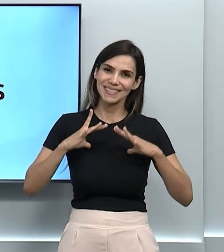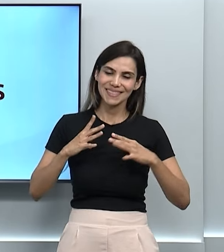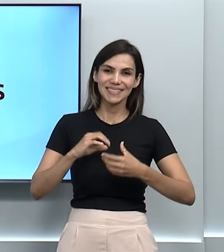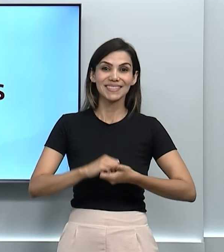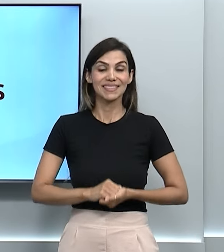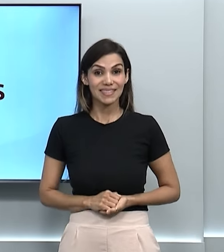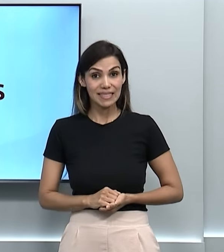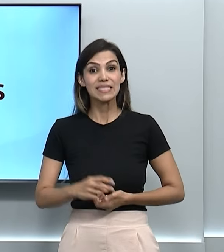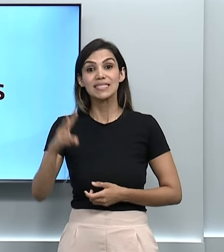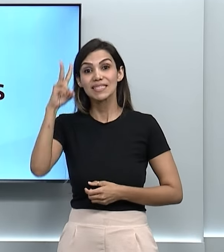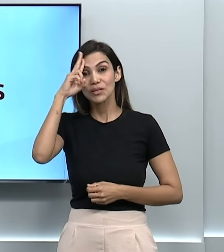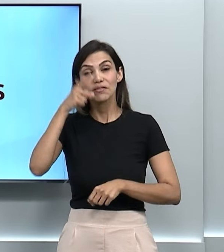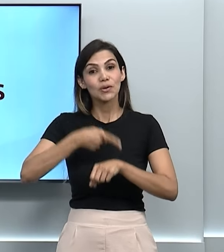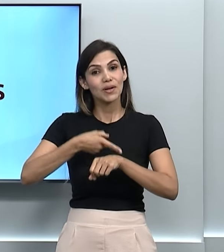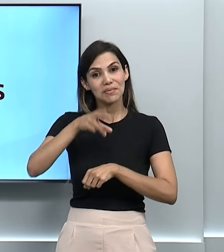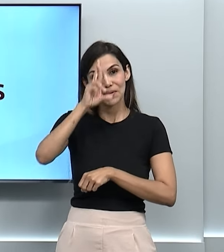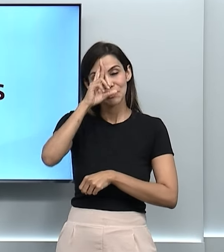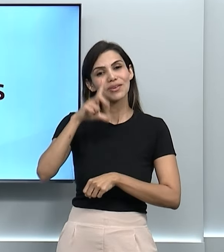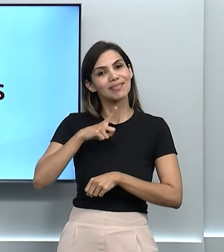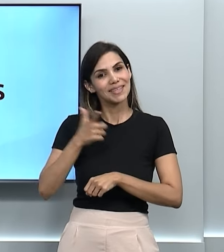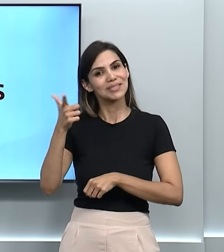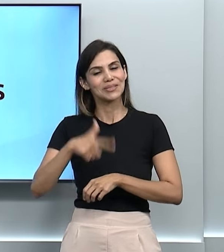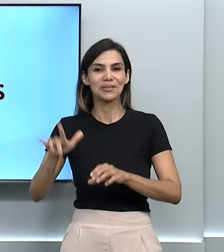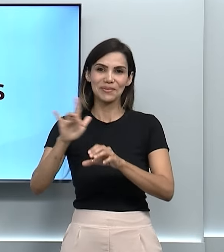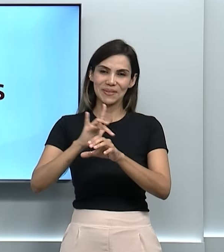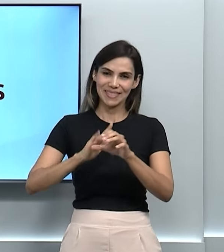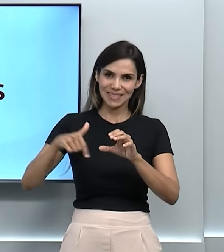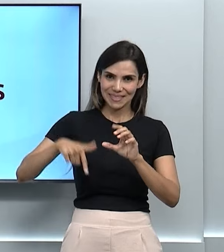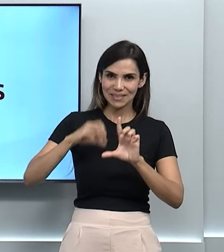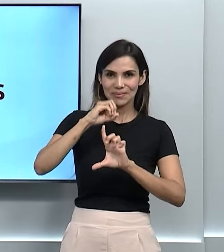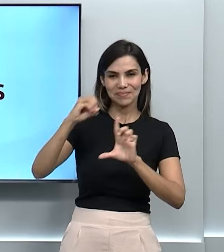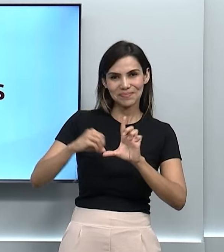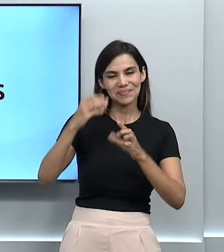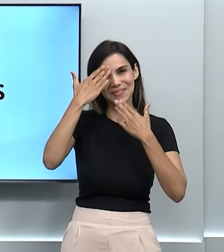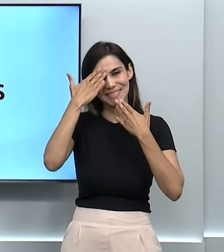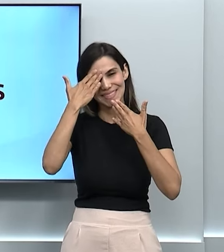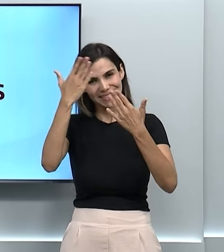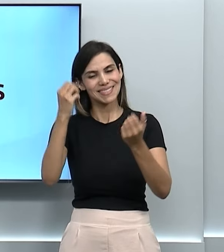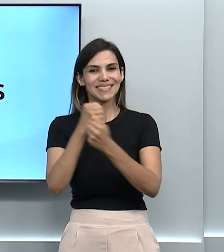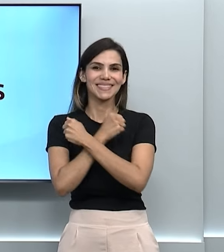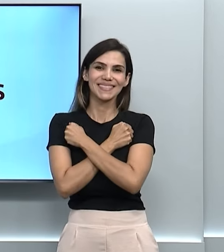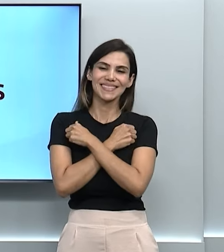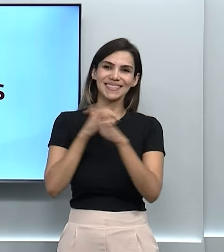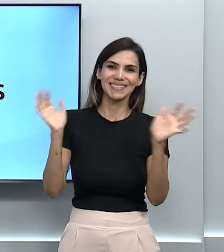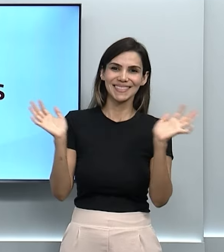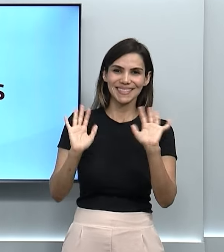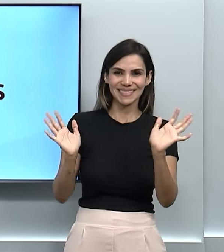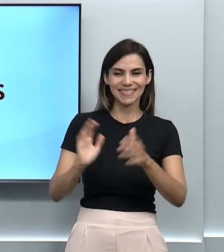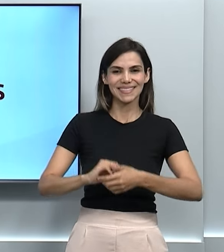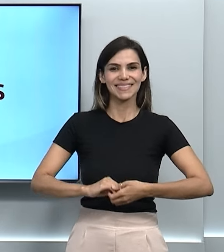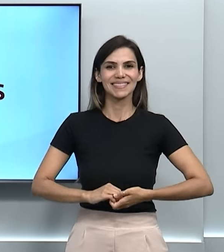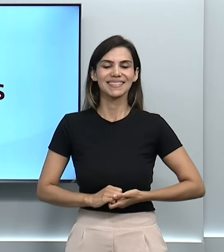Te contando que na segunda ou meio-dia tem mais conexões aqui na TV UFG. Muito obrigada, forte abraço, tchau, tchau!